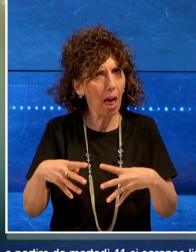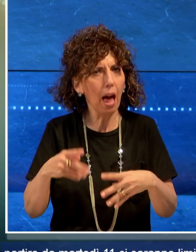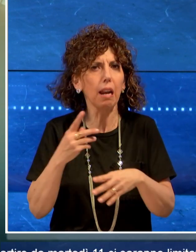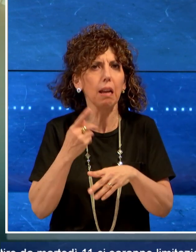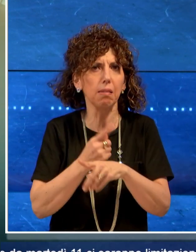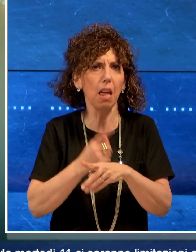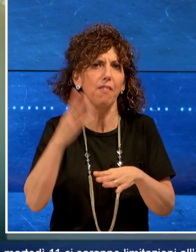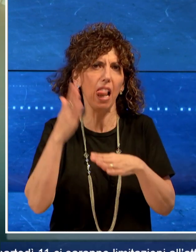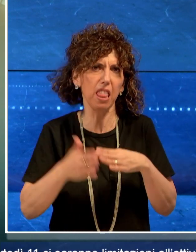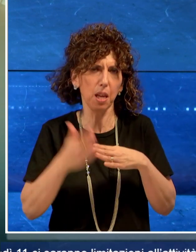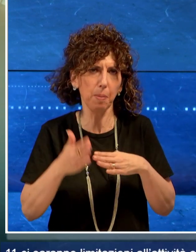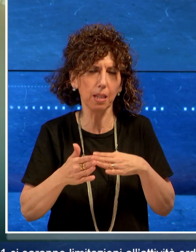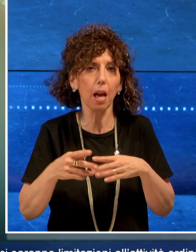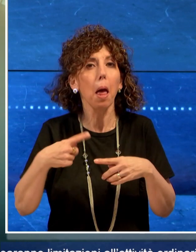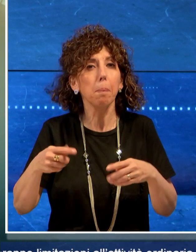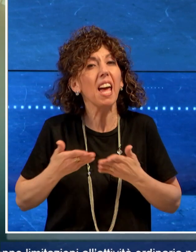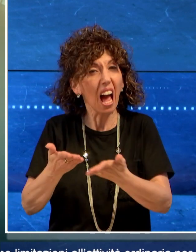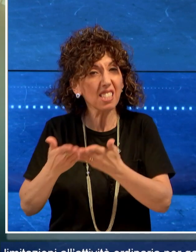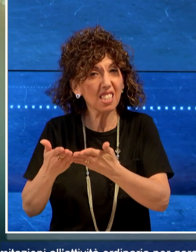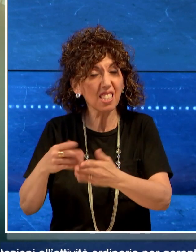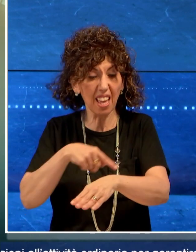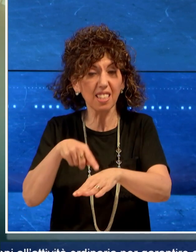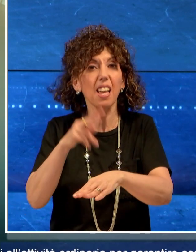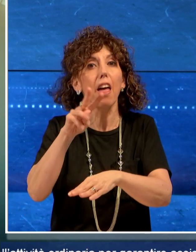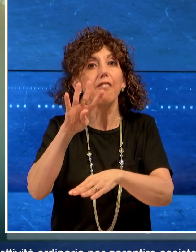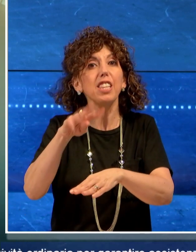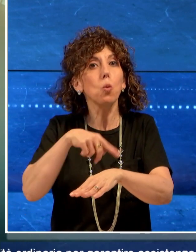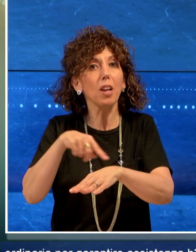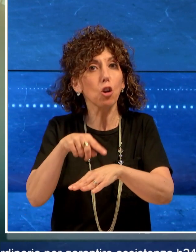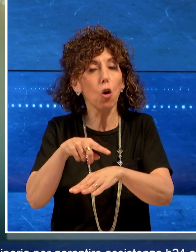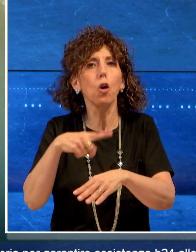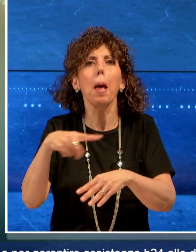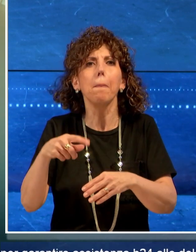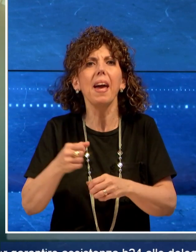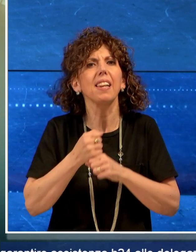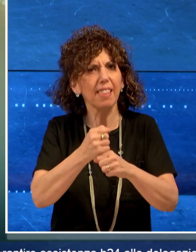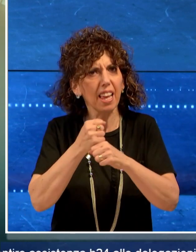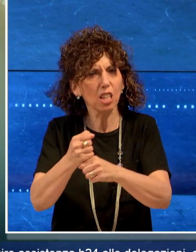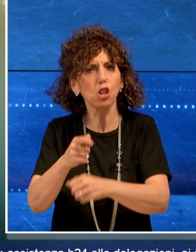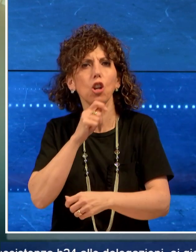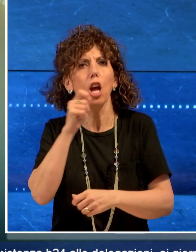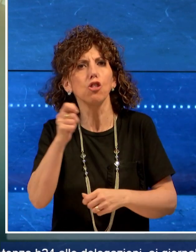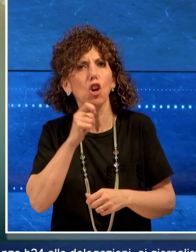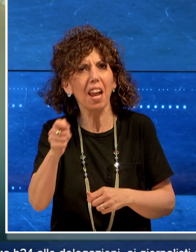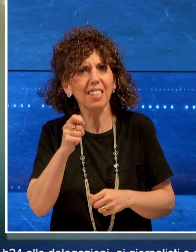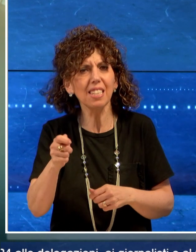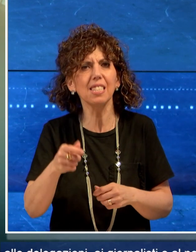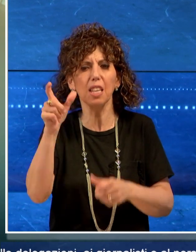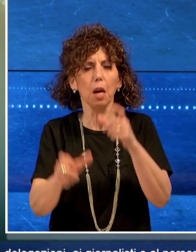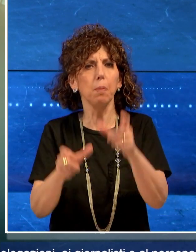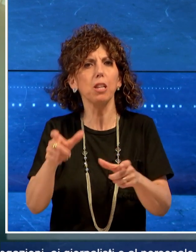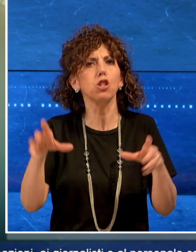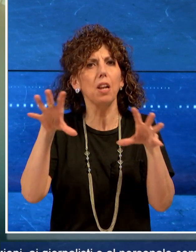assistenza H24 alle delegazioni ai giornalisti e al personale impegnato a